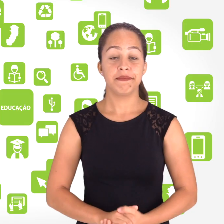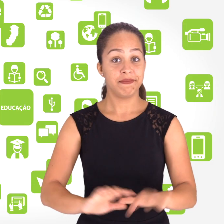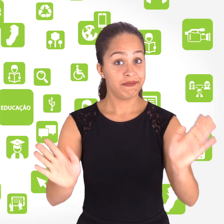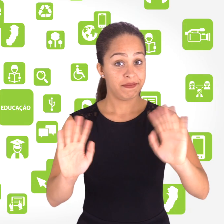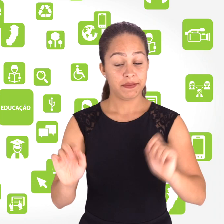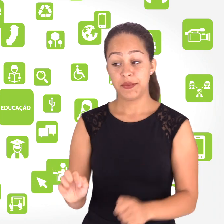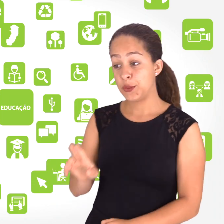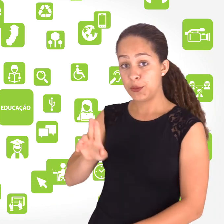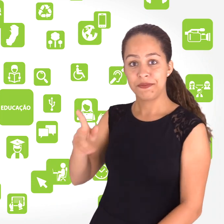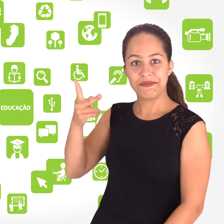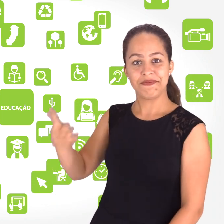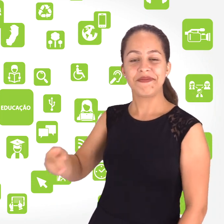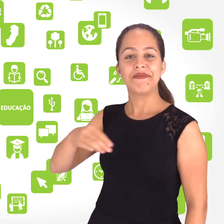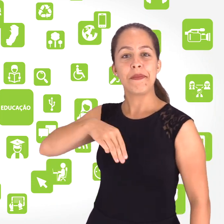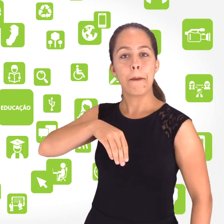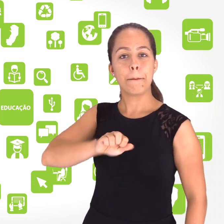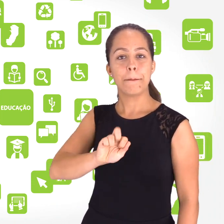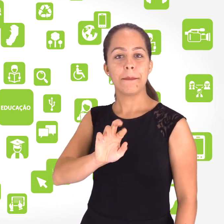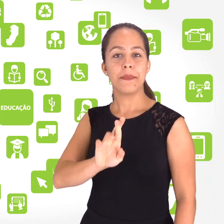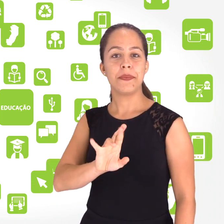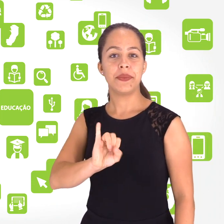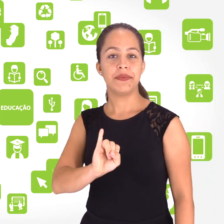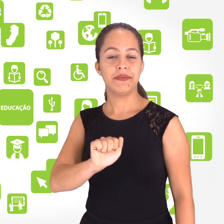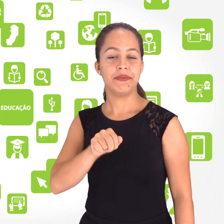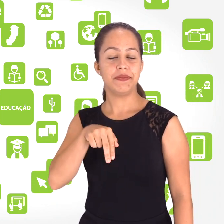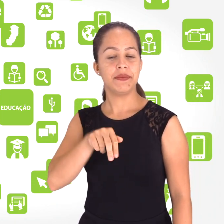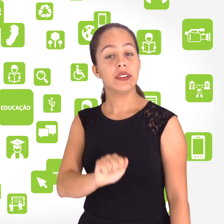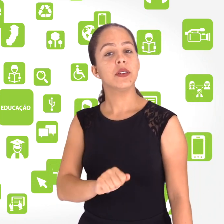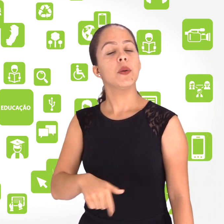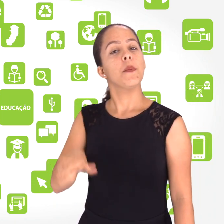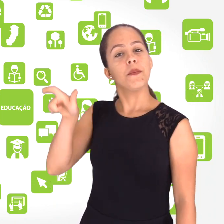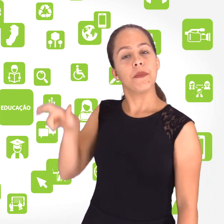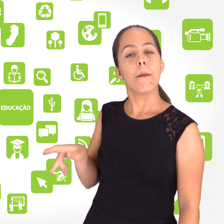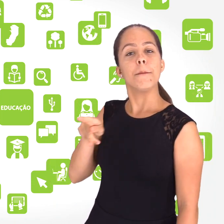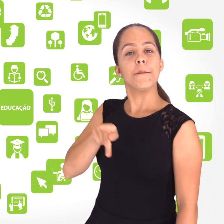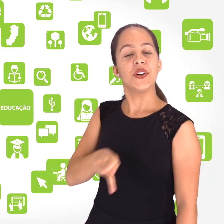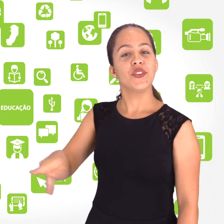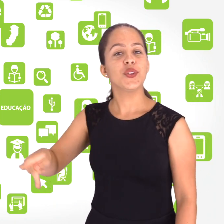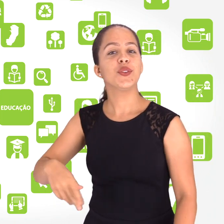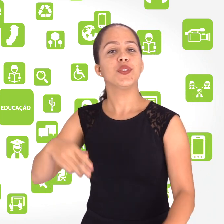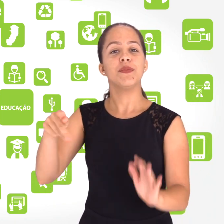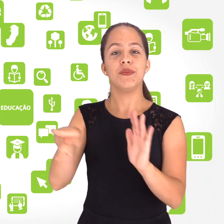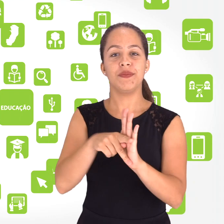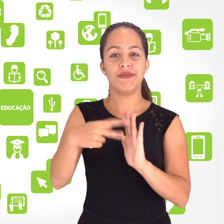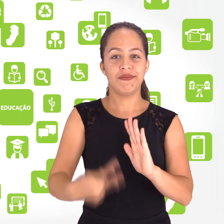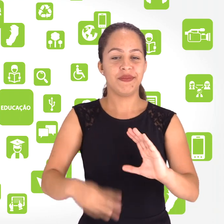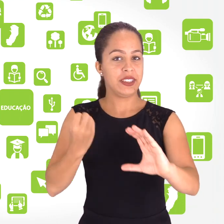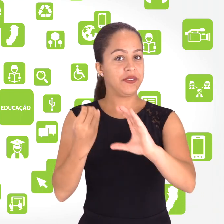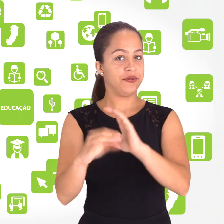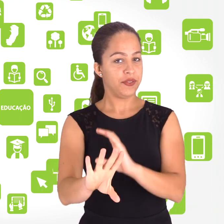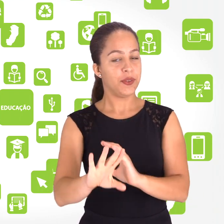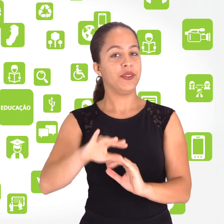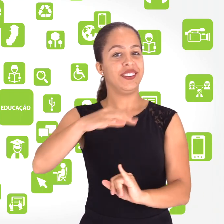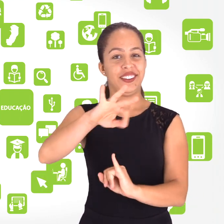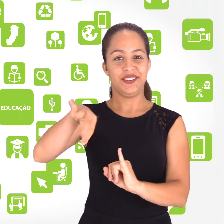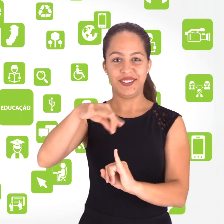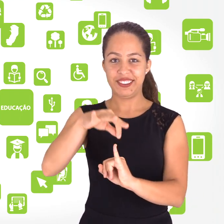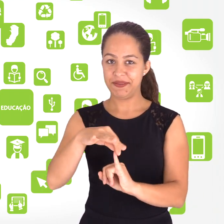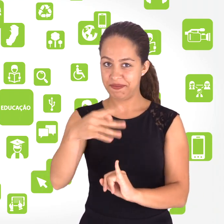Olá, meu nome é Mariana, sou professora do Centro de Referência e Informação em Educação à Distância do IFES, do CEFOR.